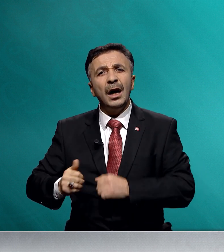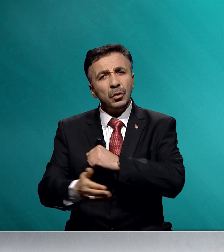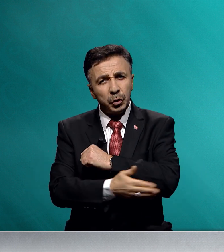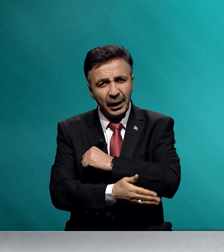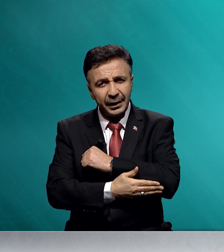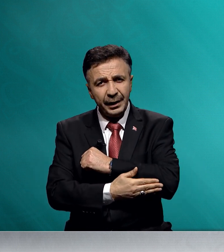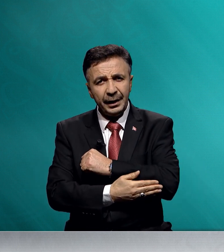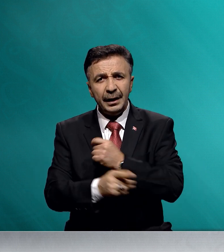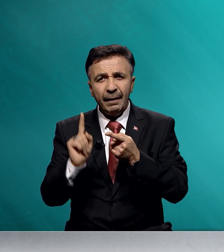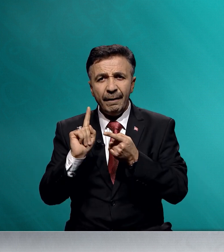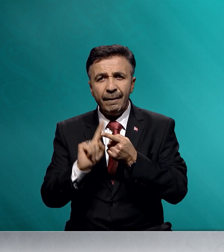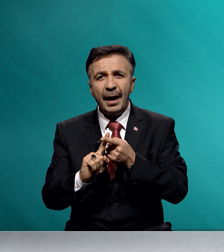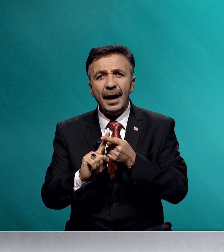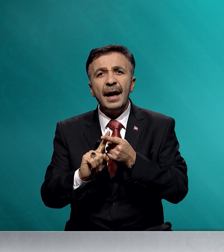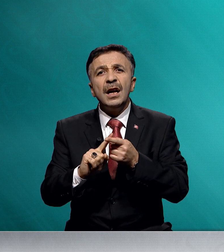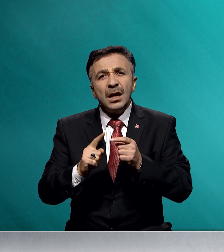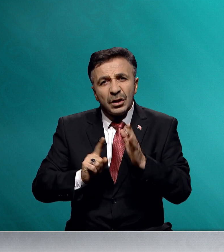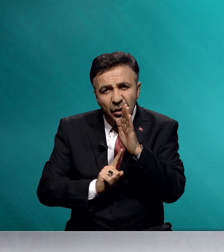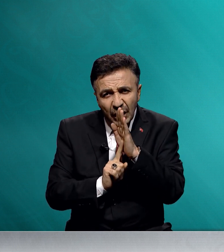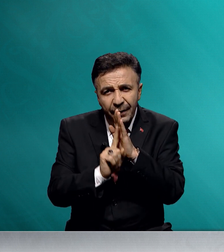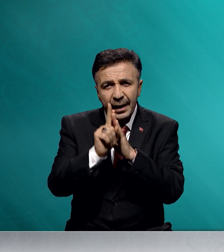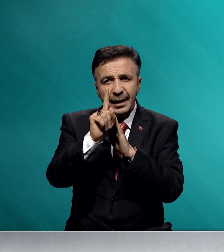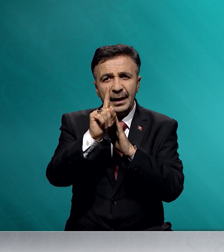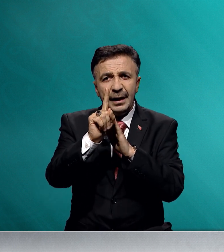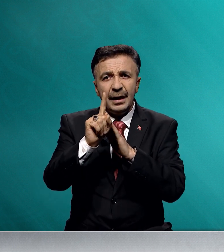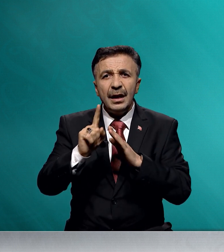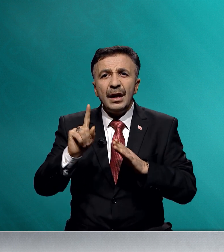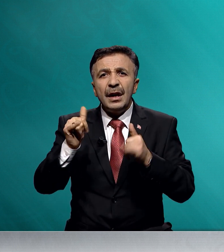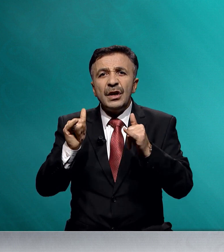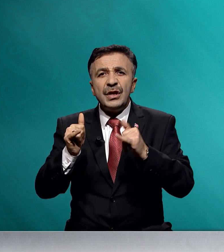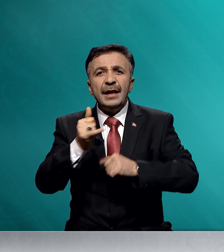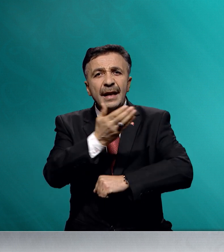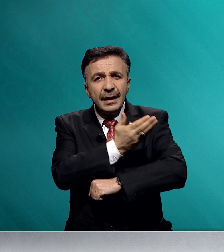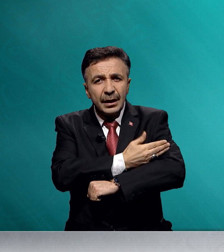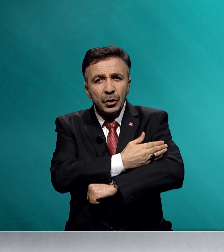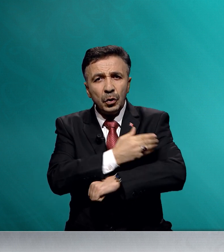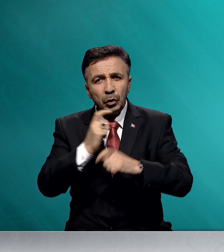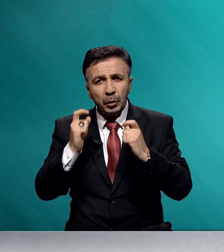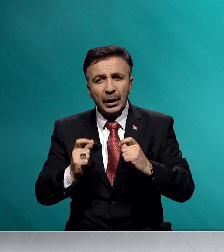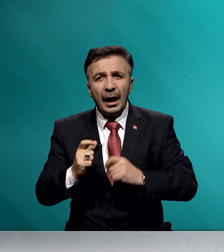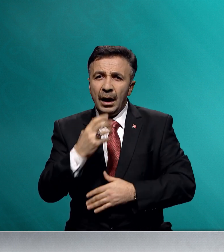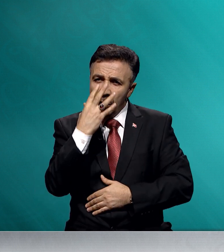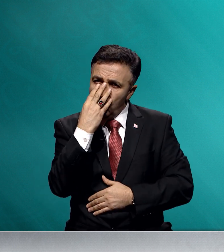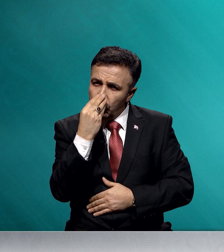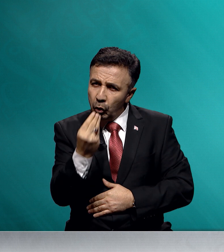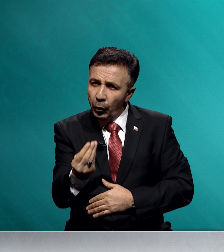nusretini ve zaferini, cennet yurdumuza lütuf